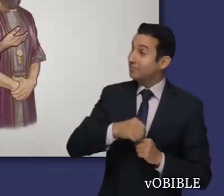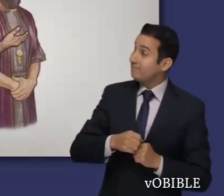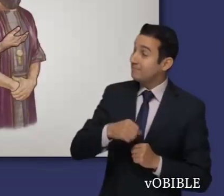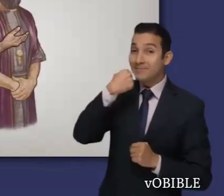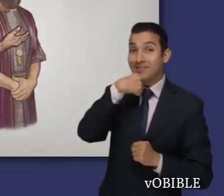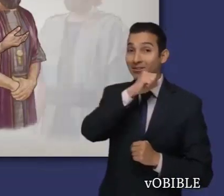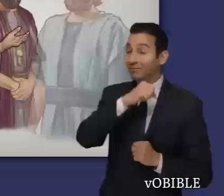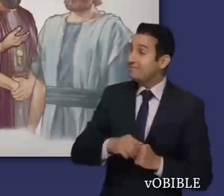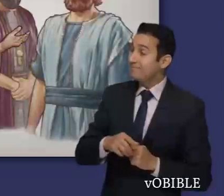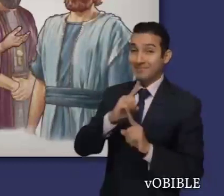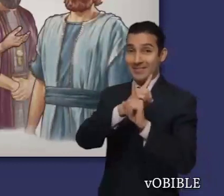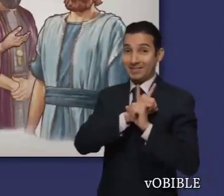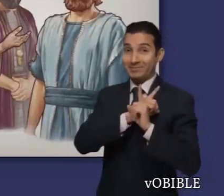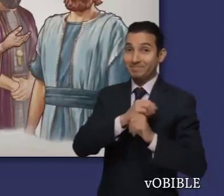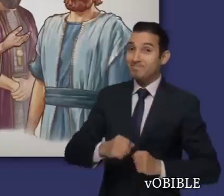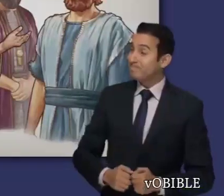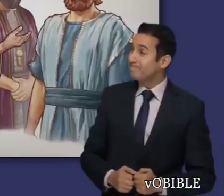rey Saúl y David.